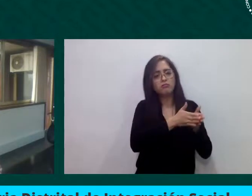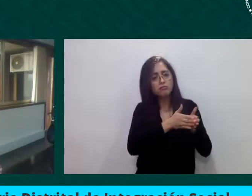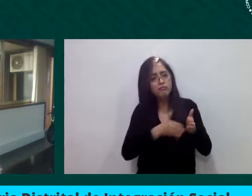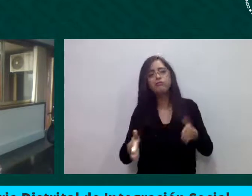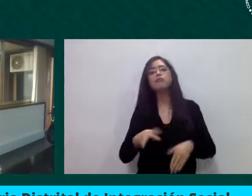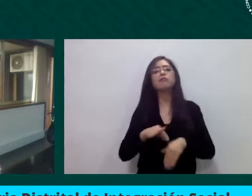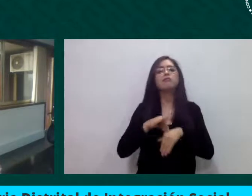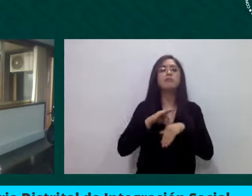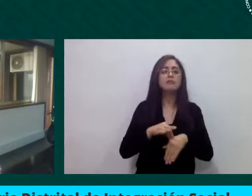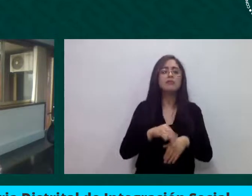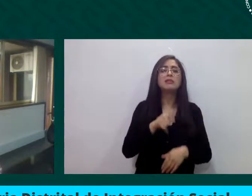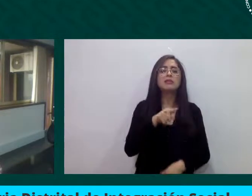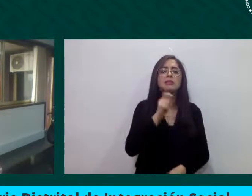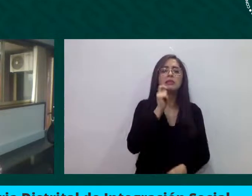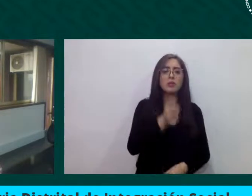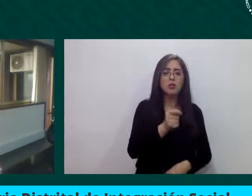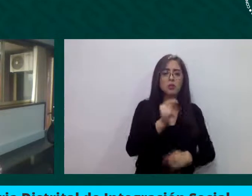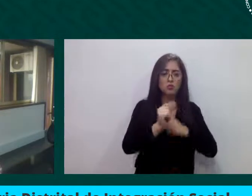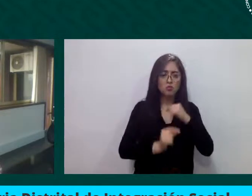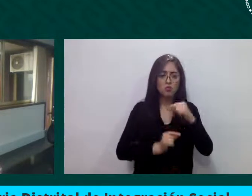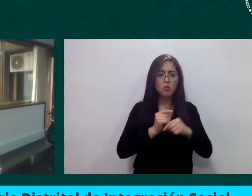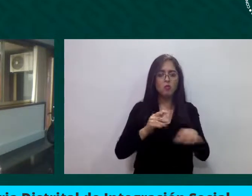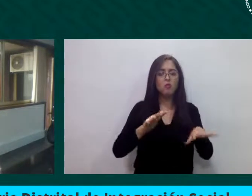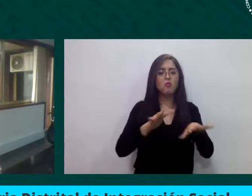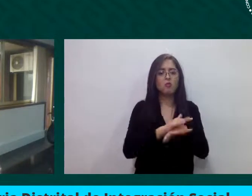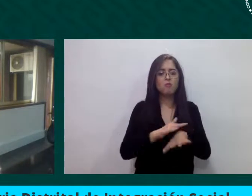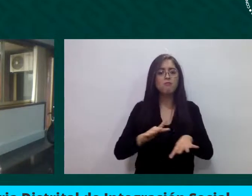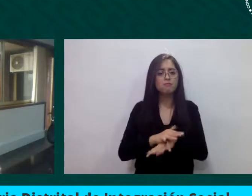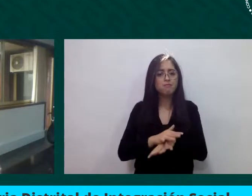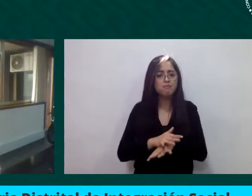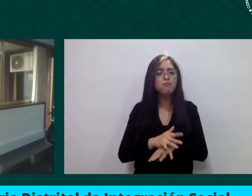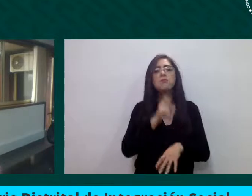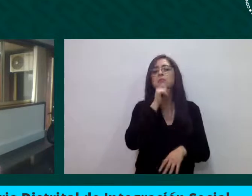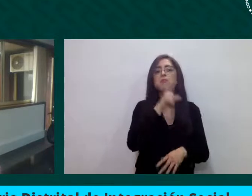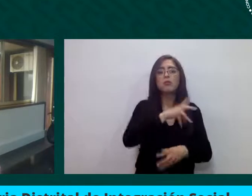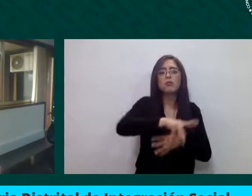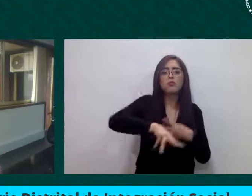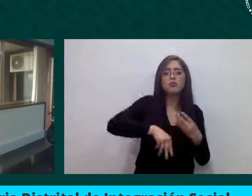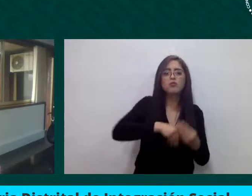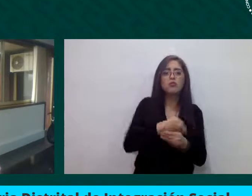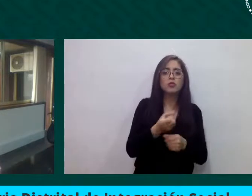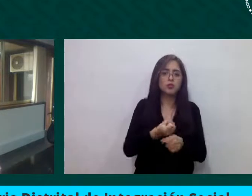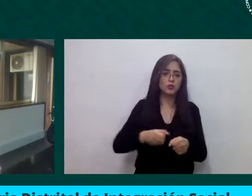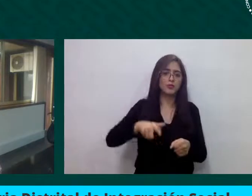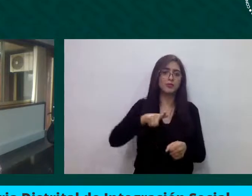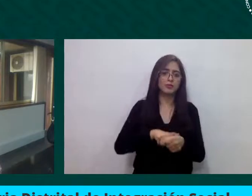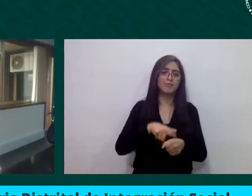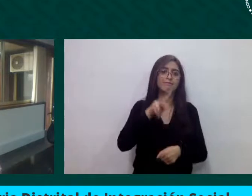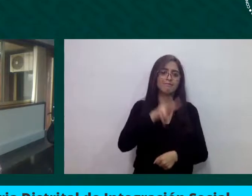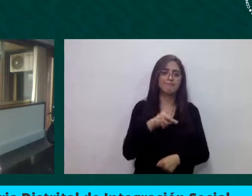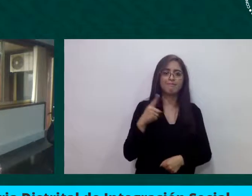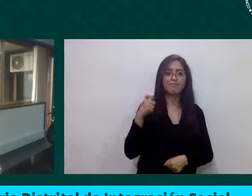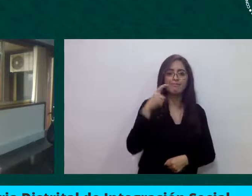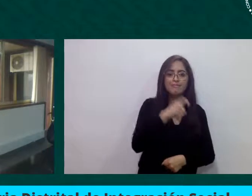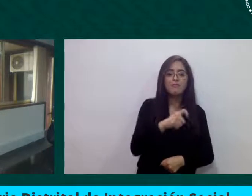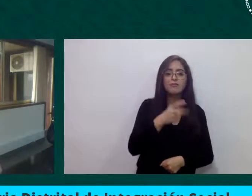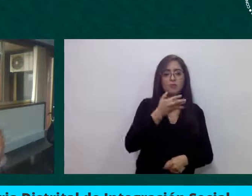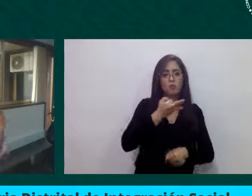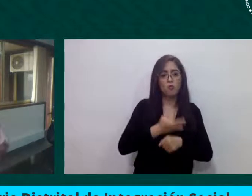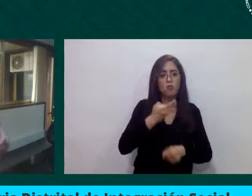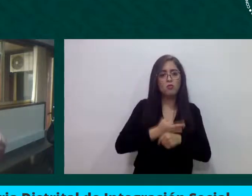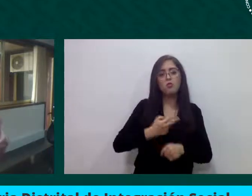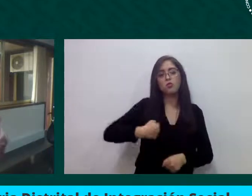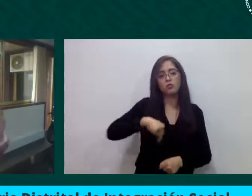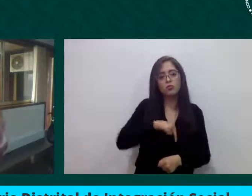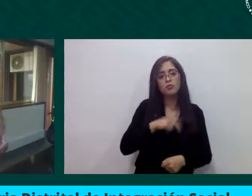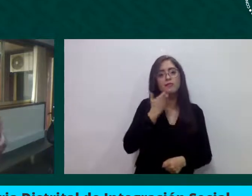gerencia pública y unos cambios en inversión social bastante fuertes, que es a lo que le estamos apostando en este momento en Bogotá, con una